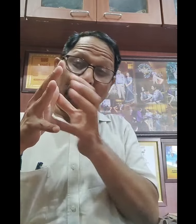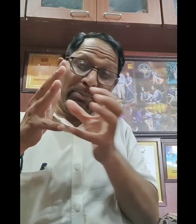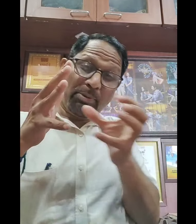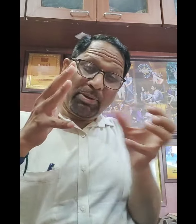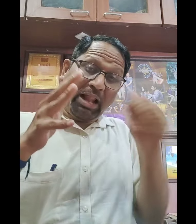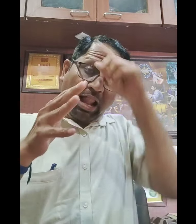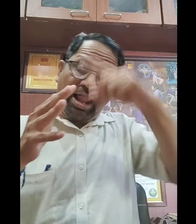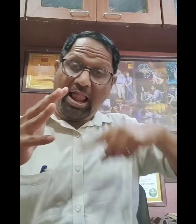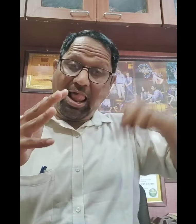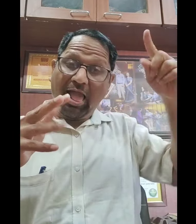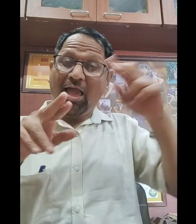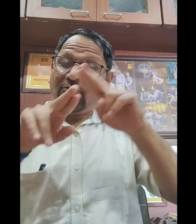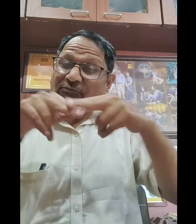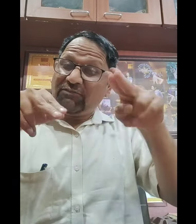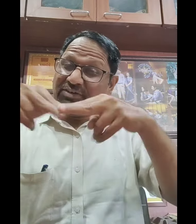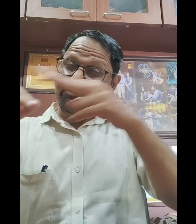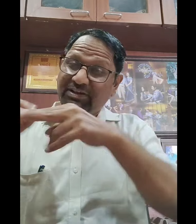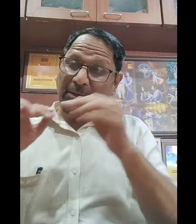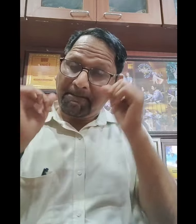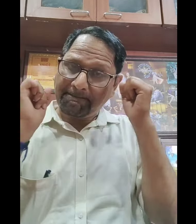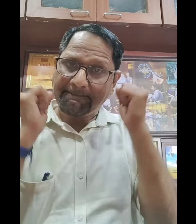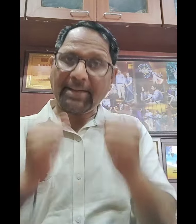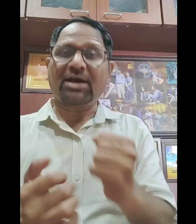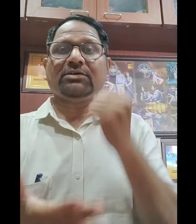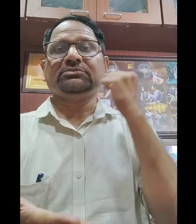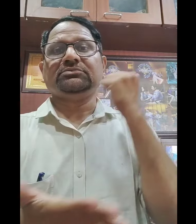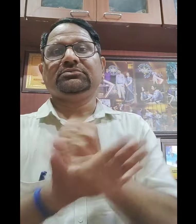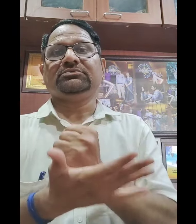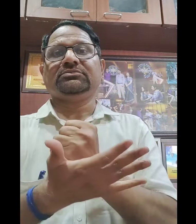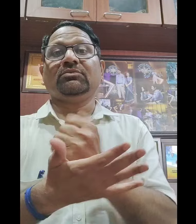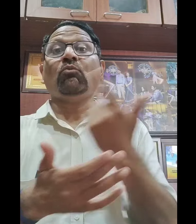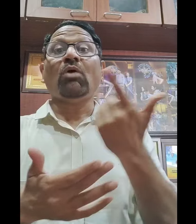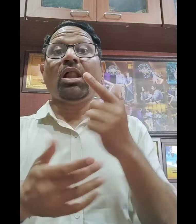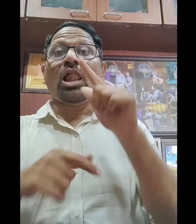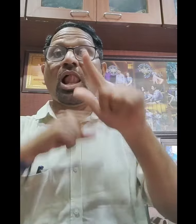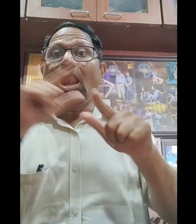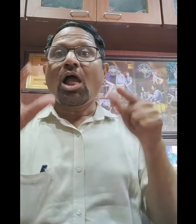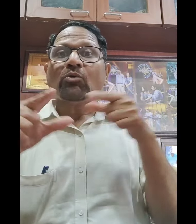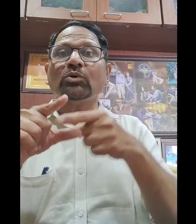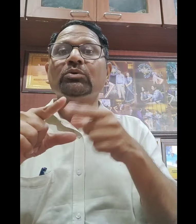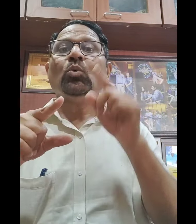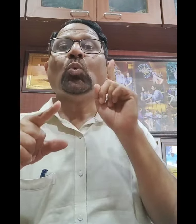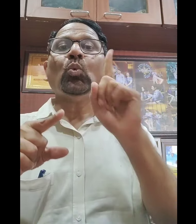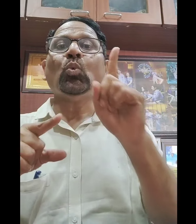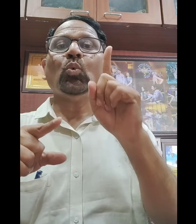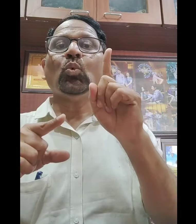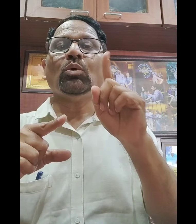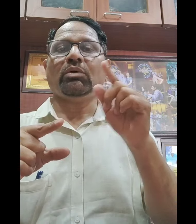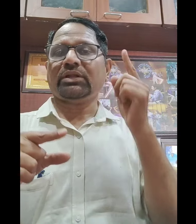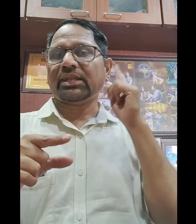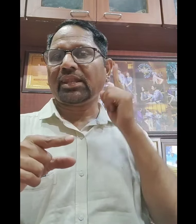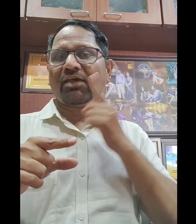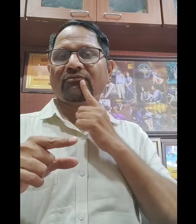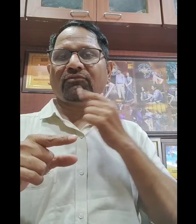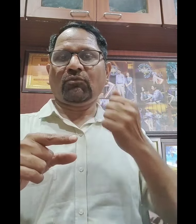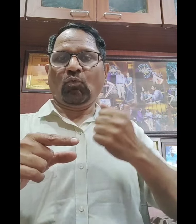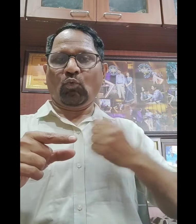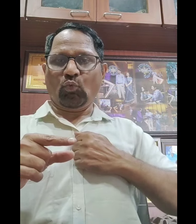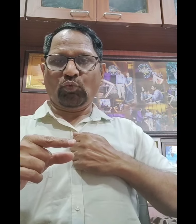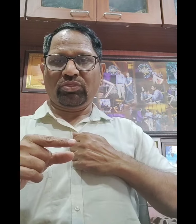मैं चाहता हूँ कि पूरे हिंदुस्तान में, क्योंकि यह मात्र भार्षा है यह निशुल्क होना चाहिए, यह बधिरों